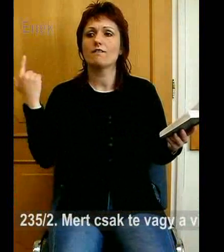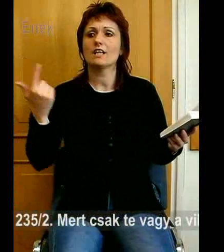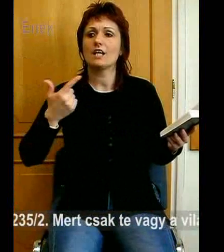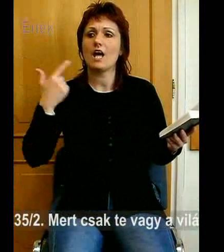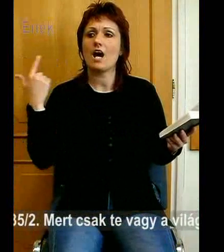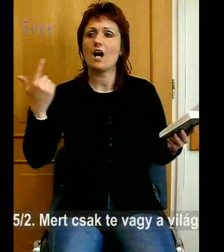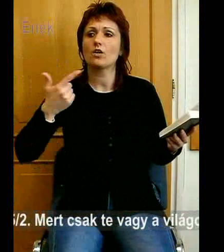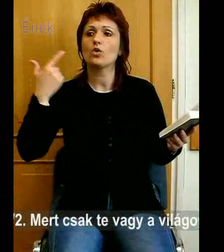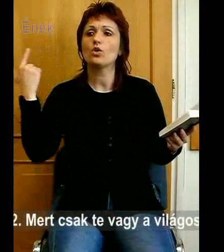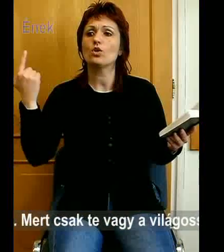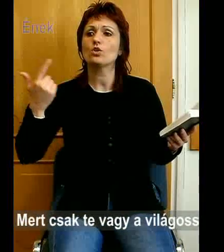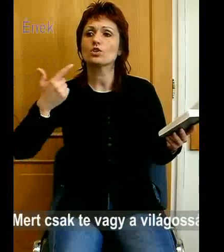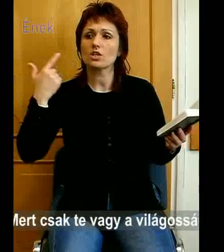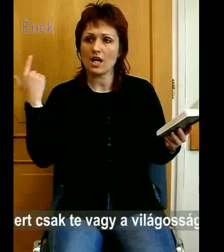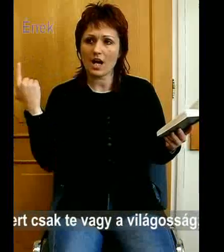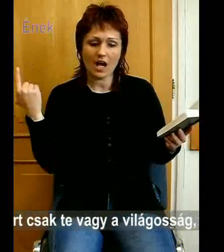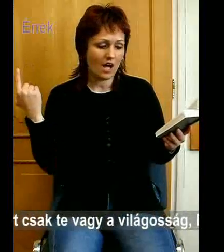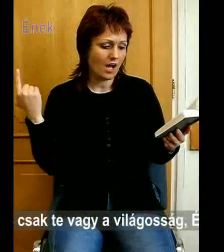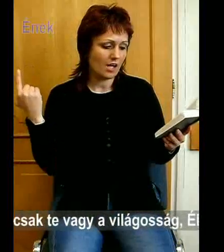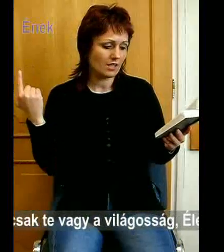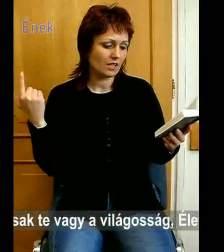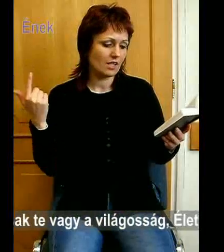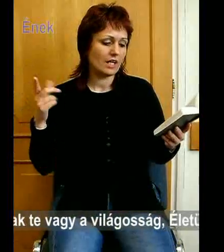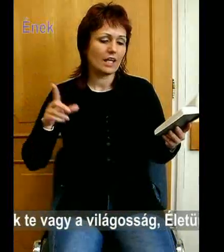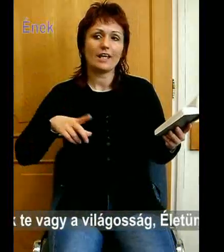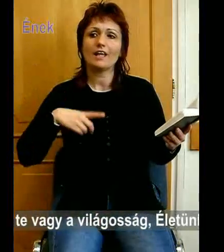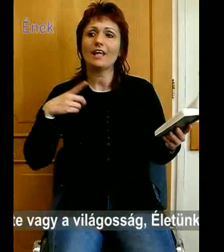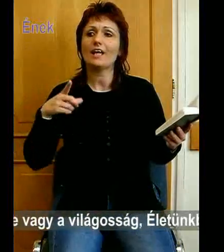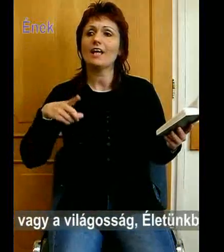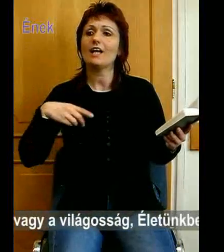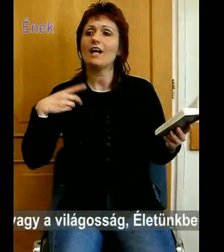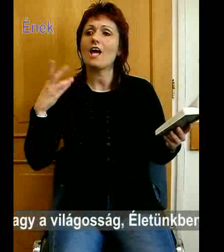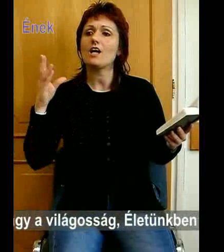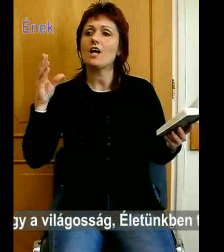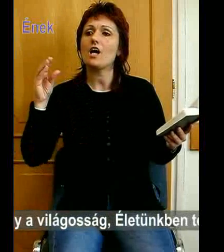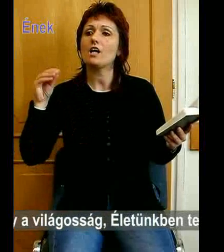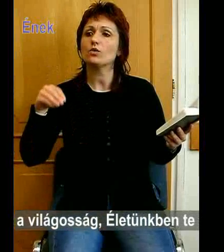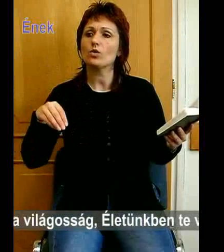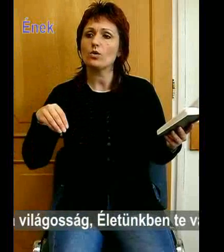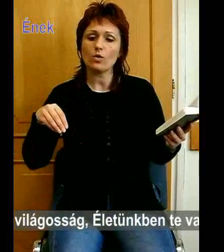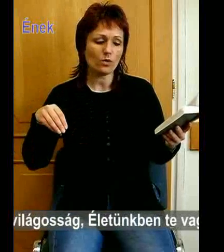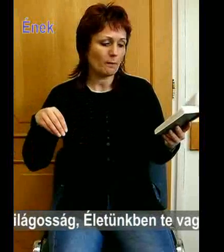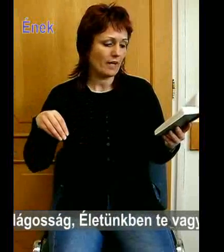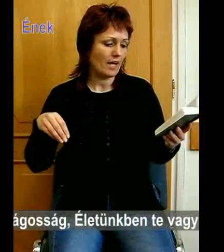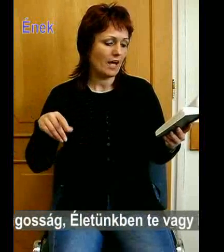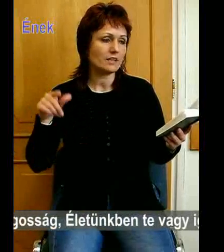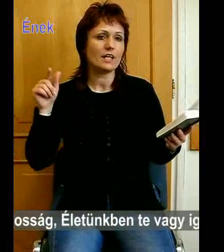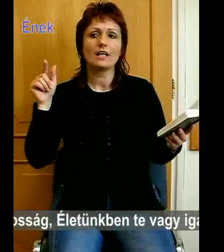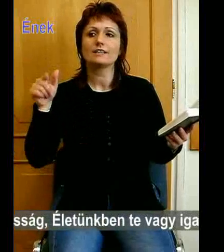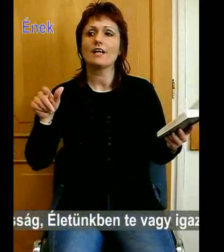világosság. Én előnkben, te